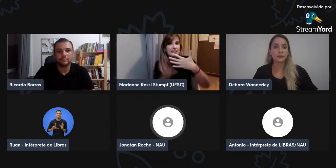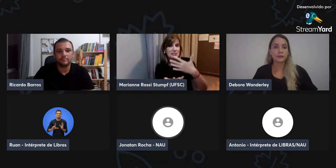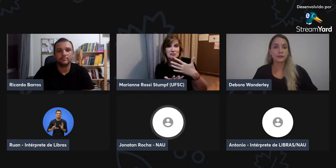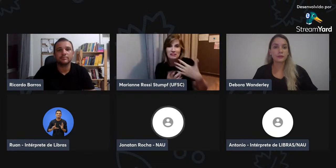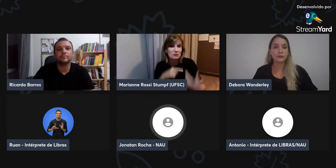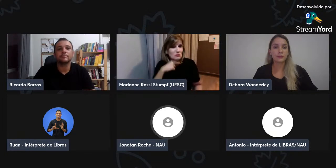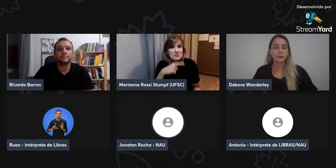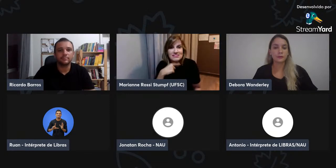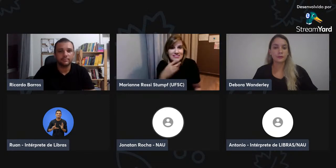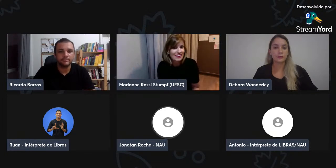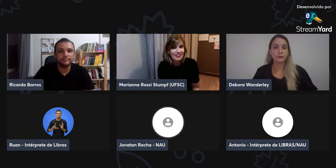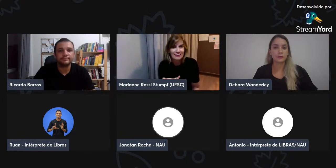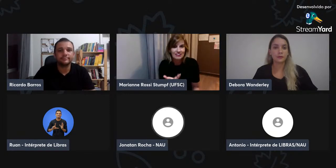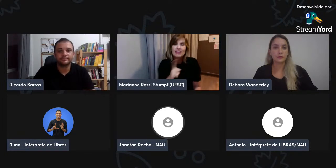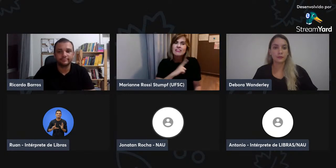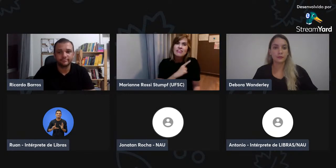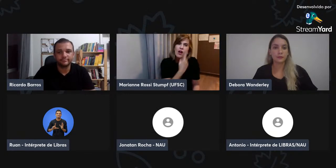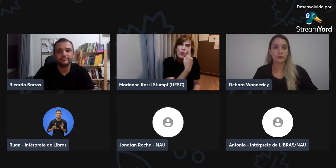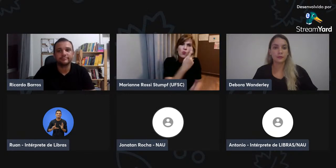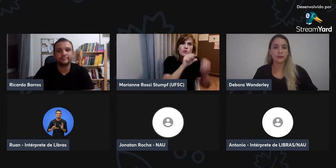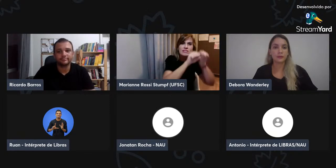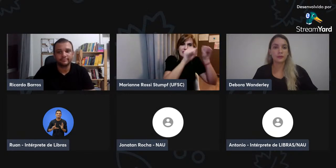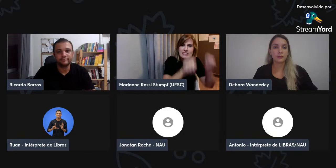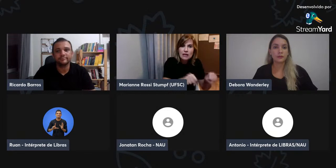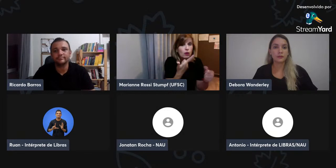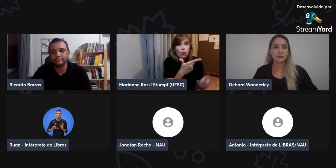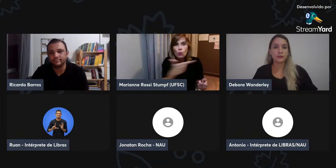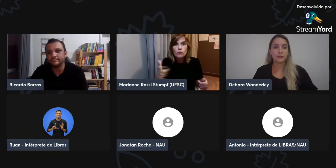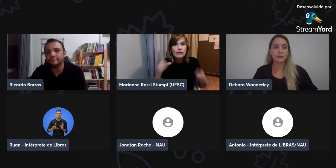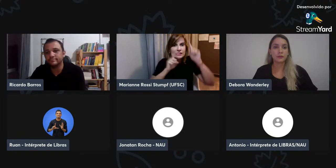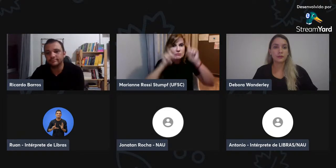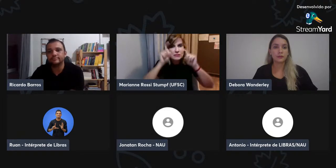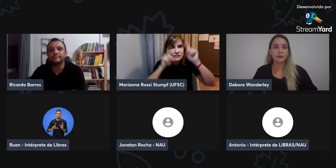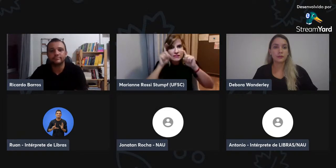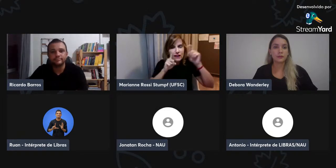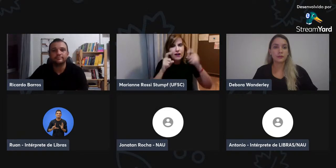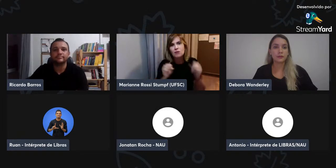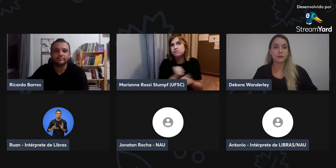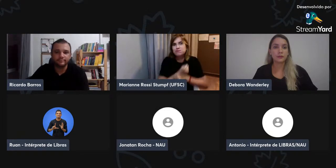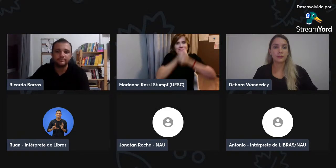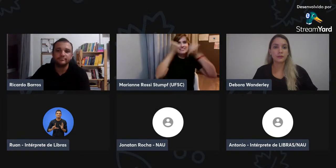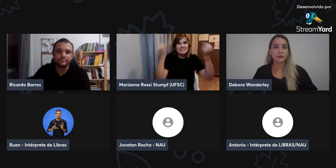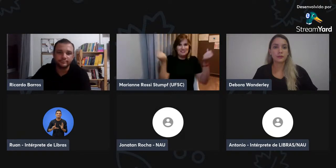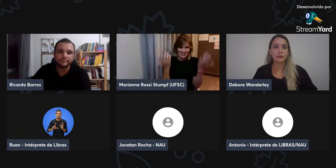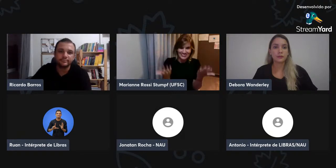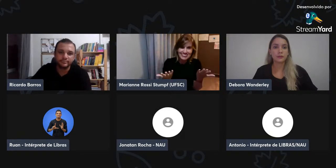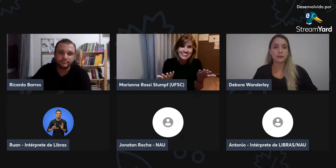então, não consegue absorver, né? Se unir com esse sistema. Então,